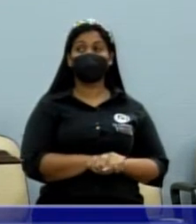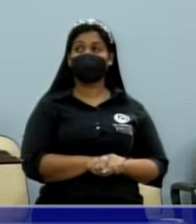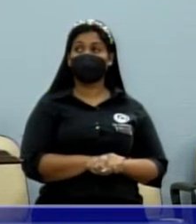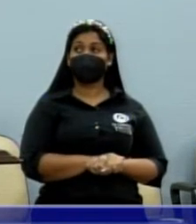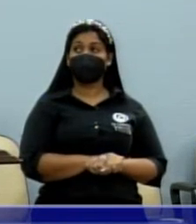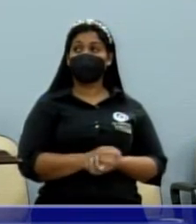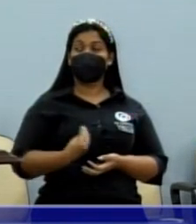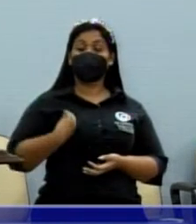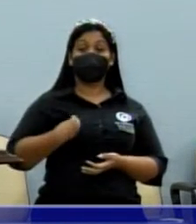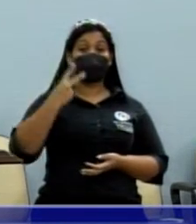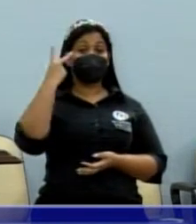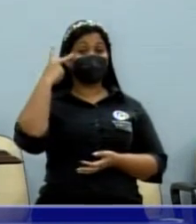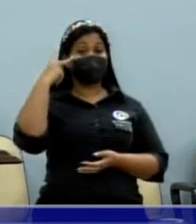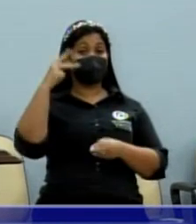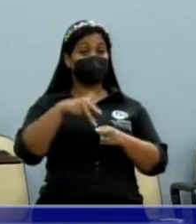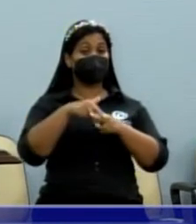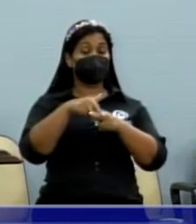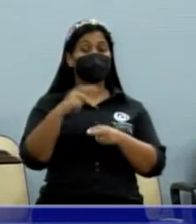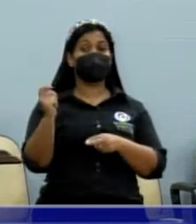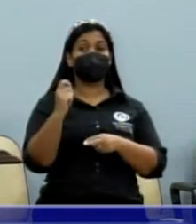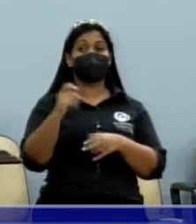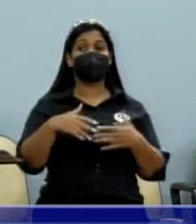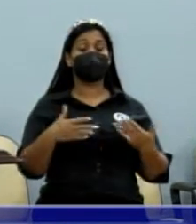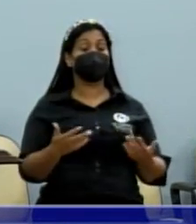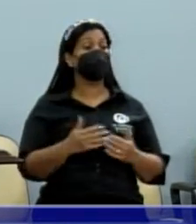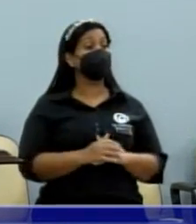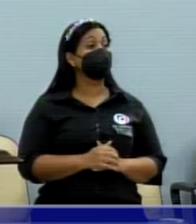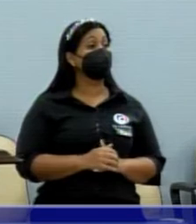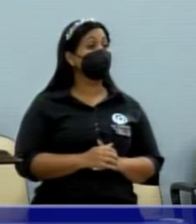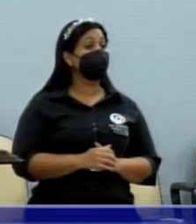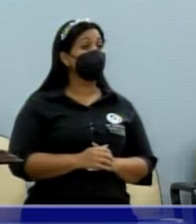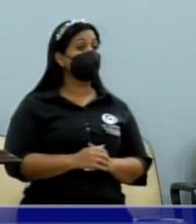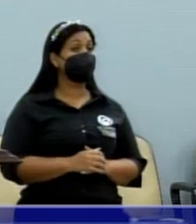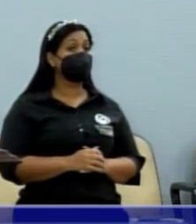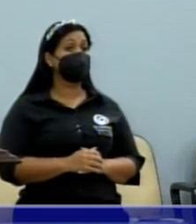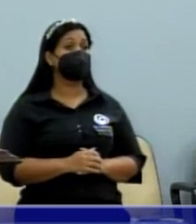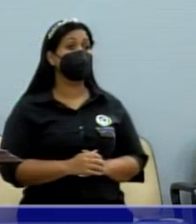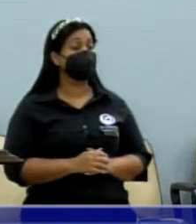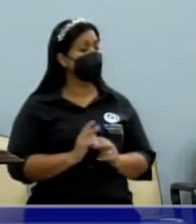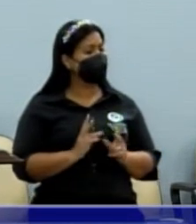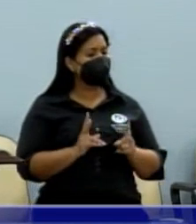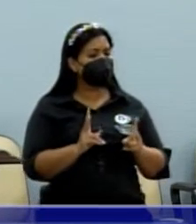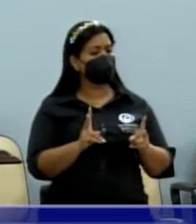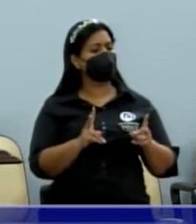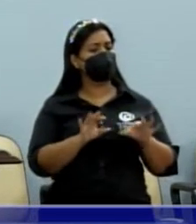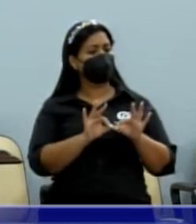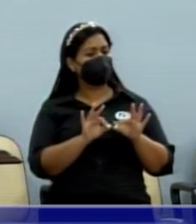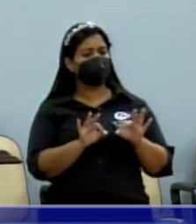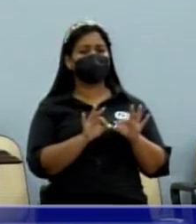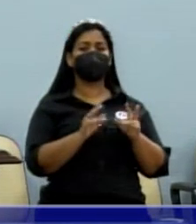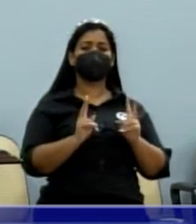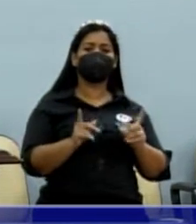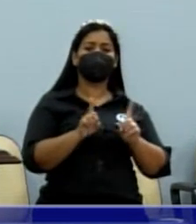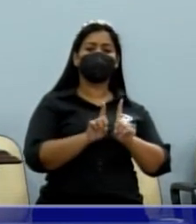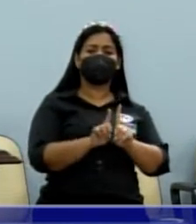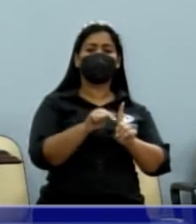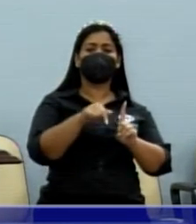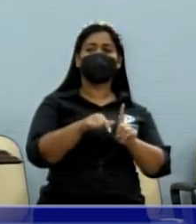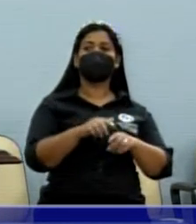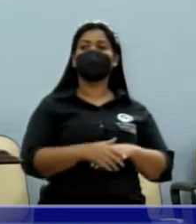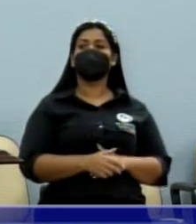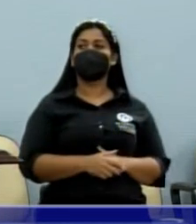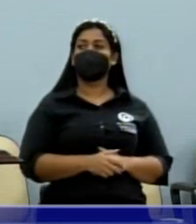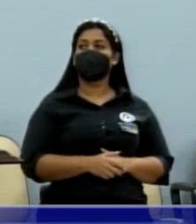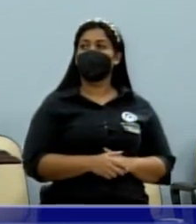em São Paulo, está em Barretos. Aí, cara, sempre humilde, sempre simples, esteve com a gente aí batendo um